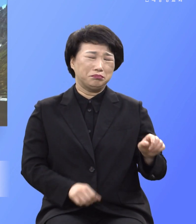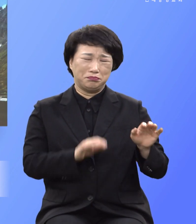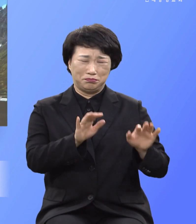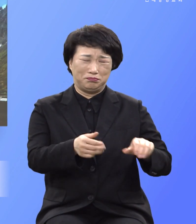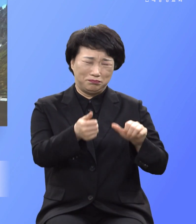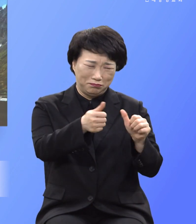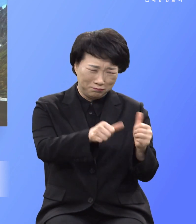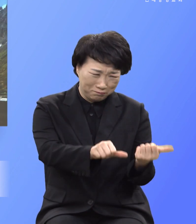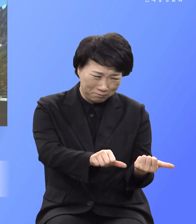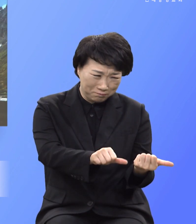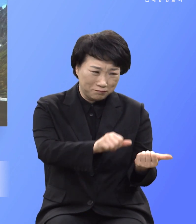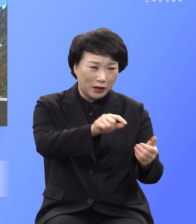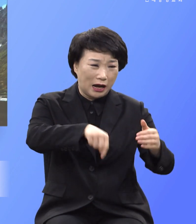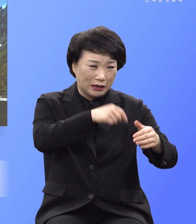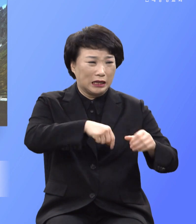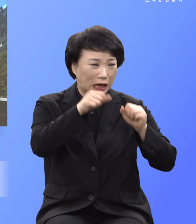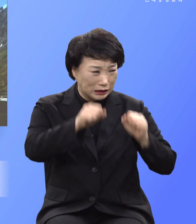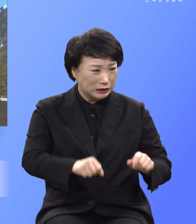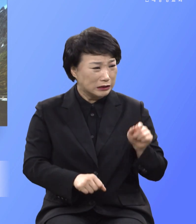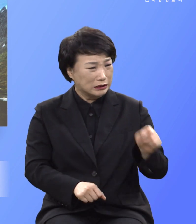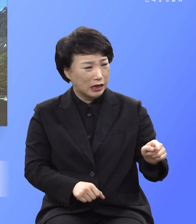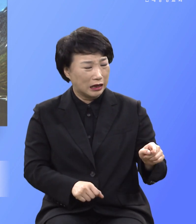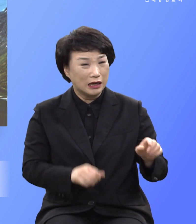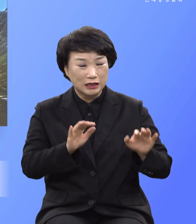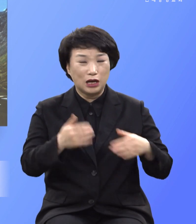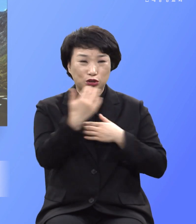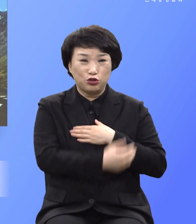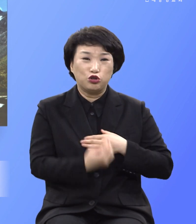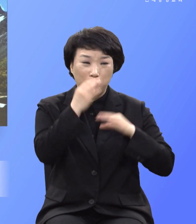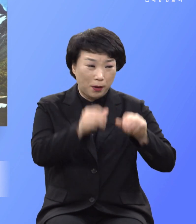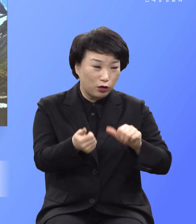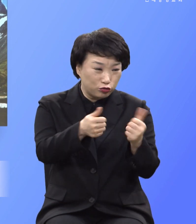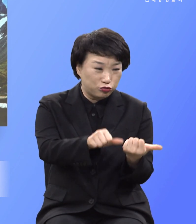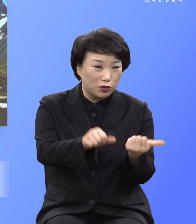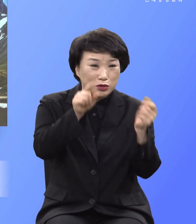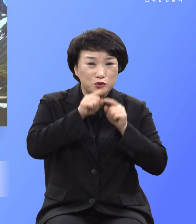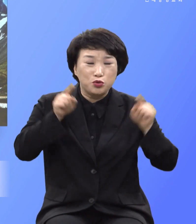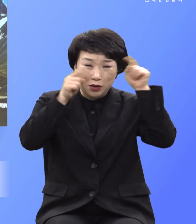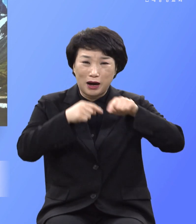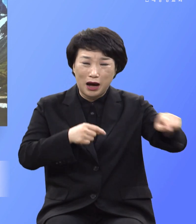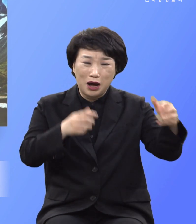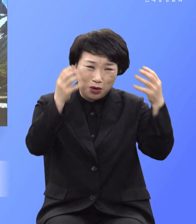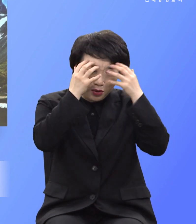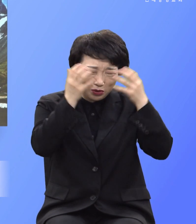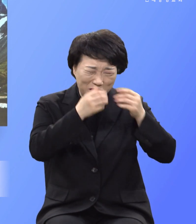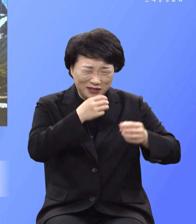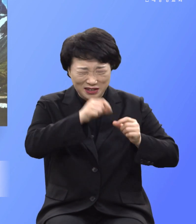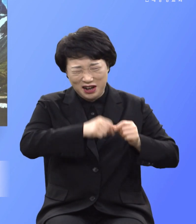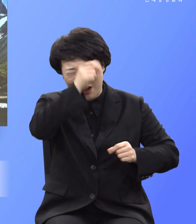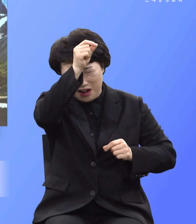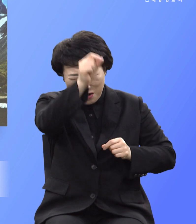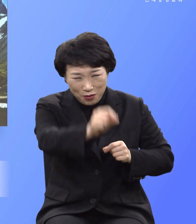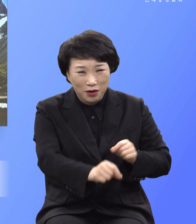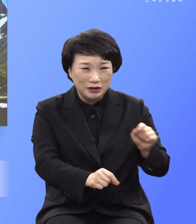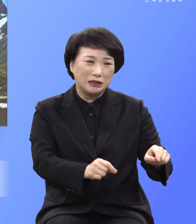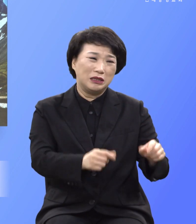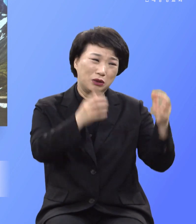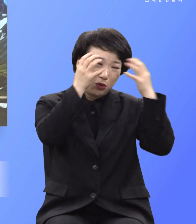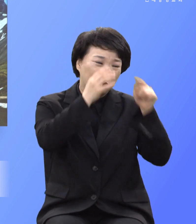죽음 아래 있잖아 욕심이 끝나면 지옥에 가서 영원히 당할 불타는 고통을 네가 어떻게